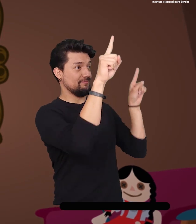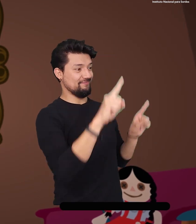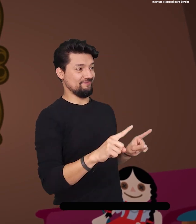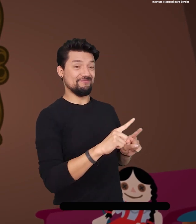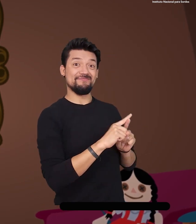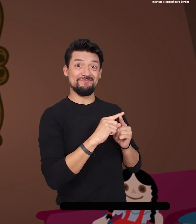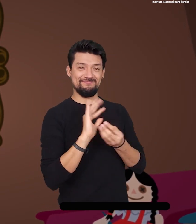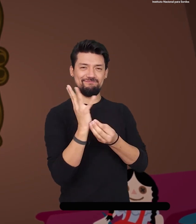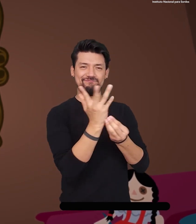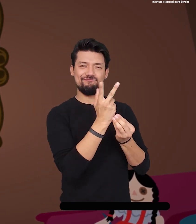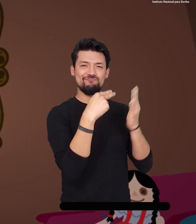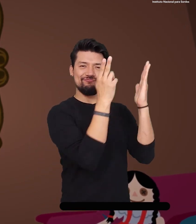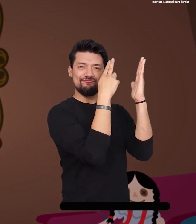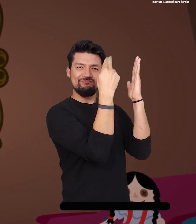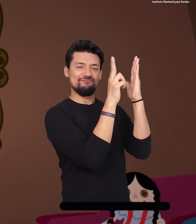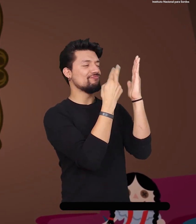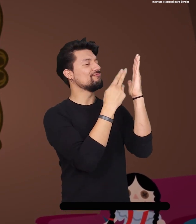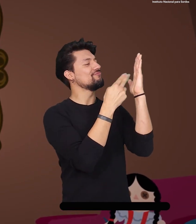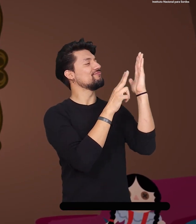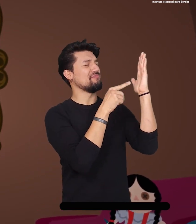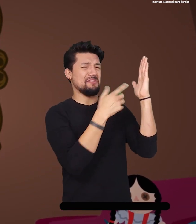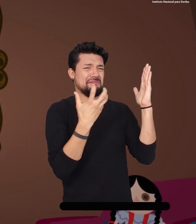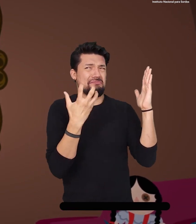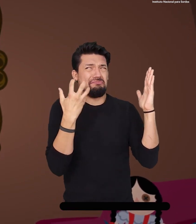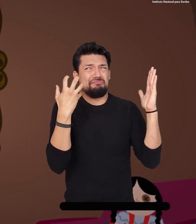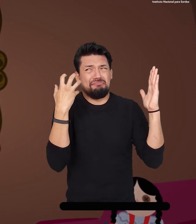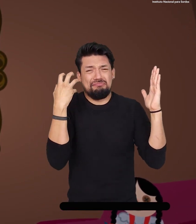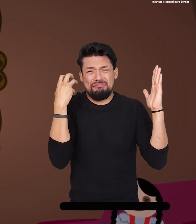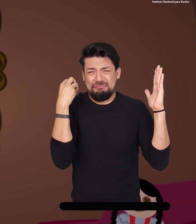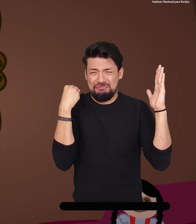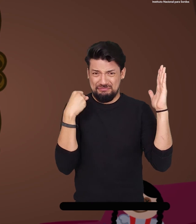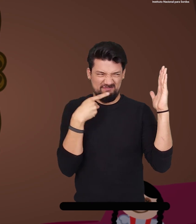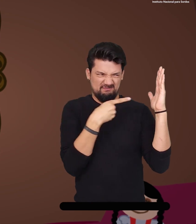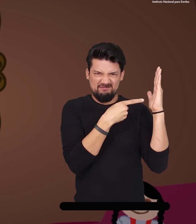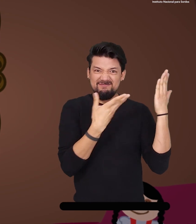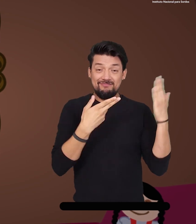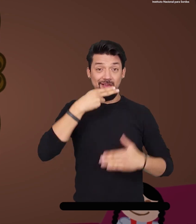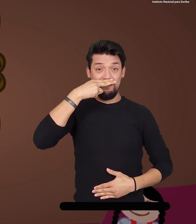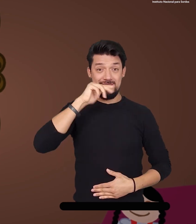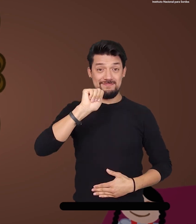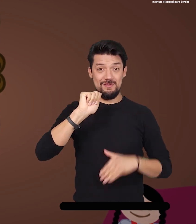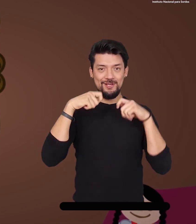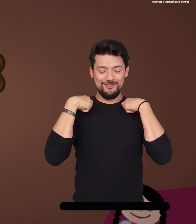En la pared de al lado había una pintura antigua de una tenebrosa caperucita roja.